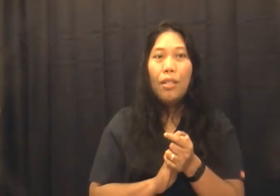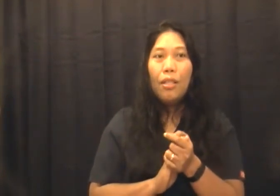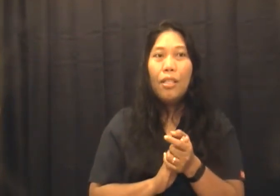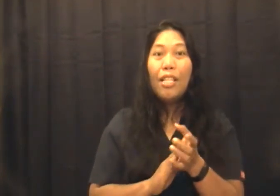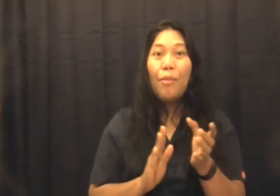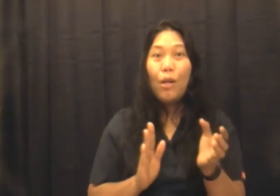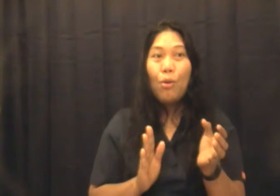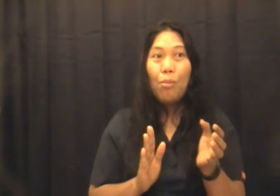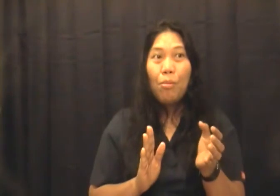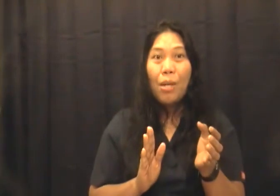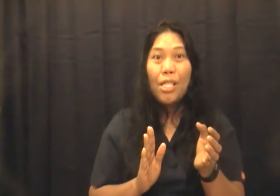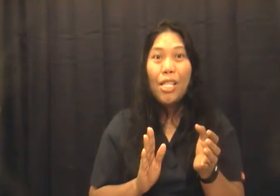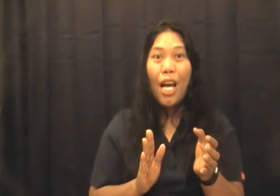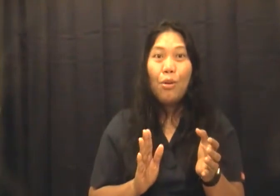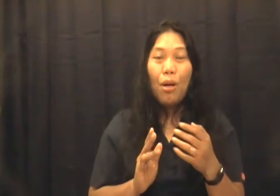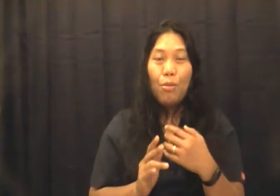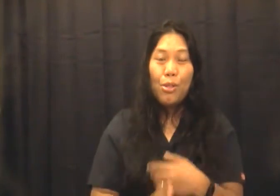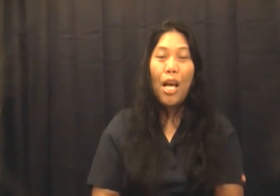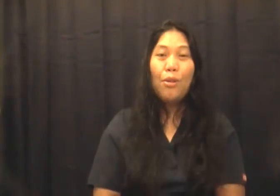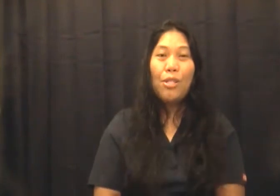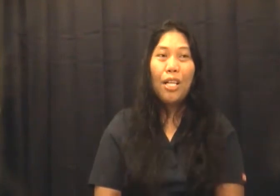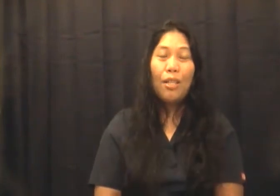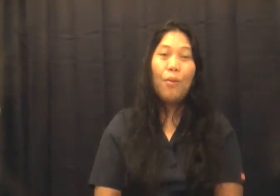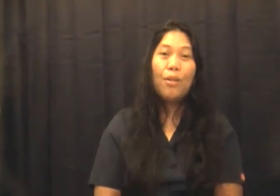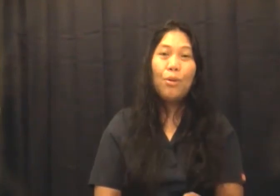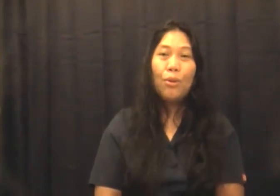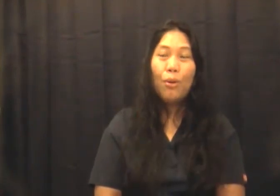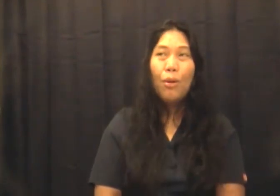hindi naman ako masyadong abusado sa katawan ko so